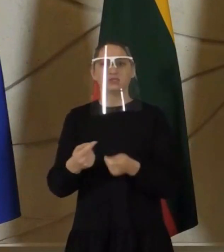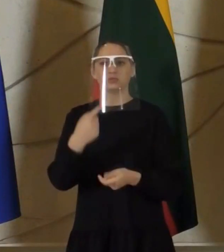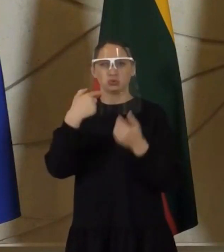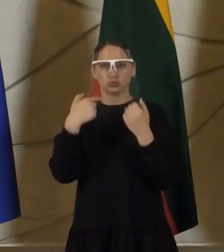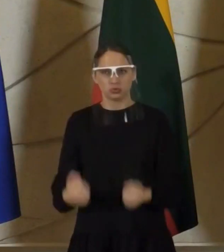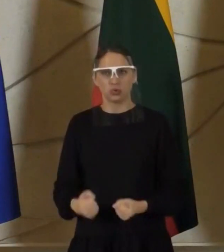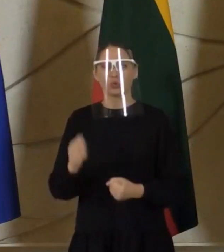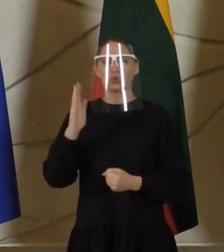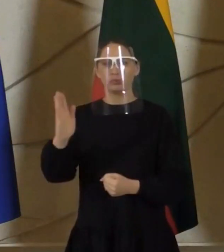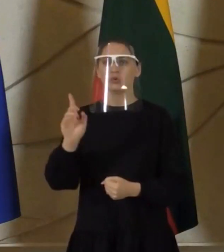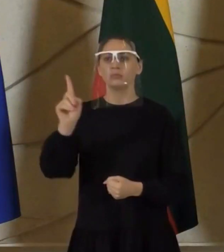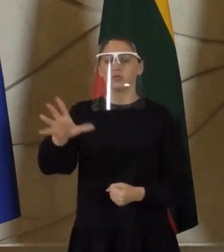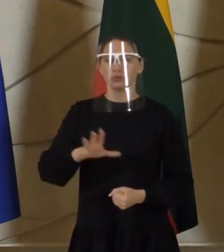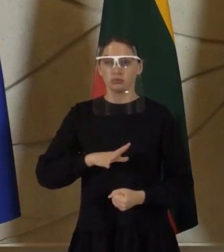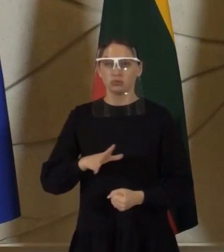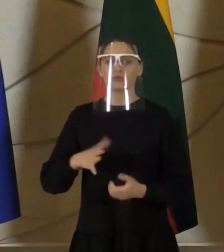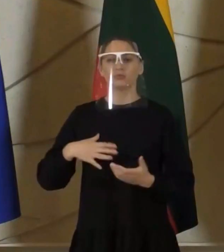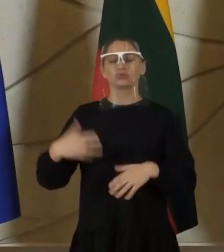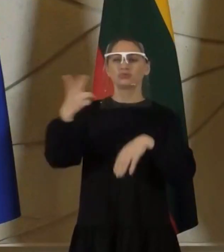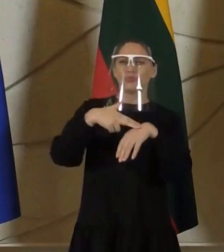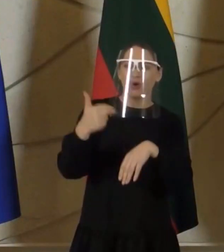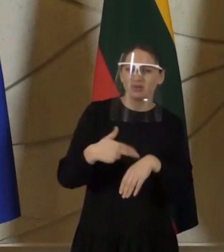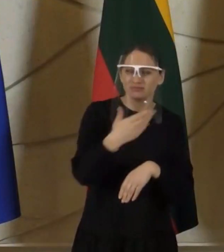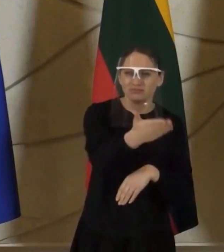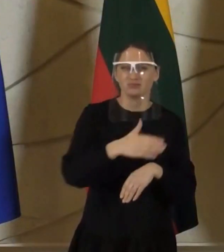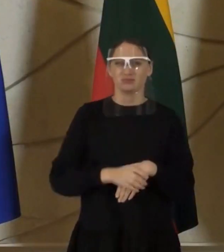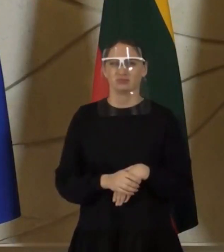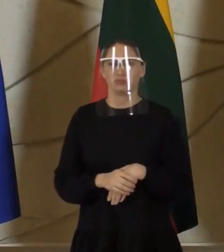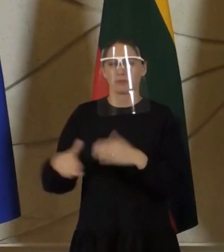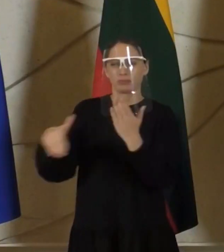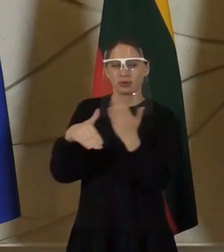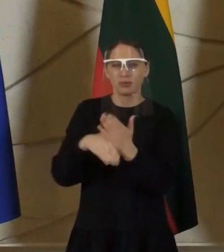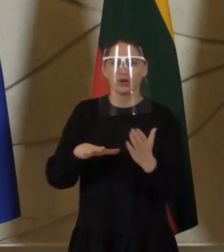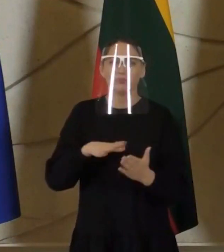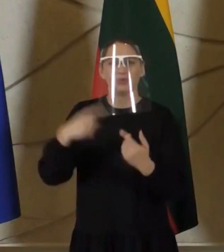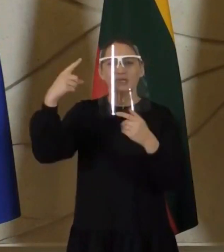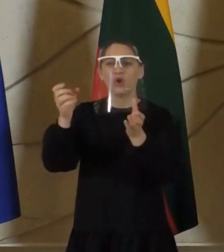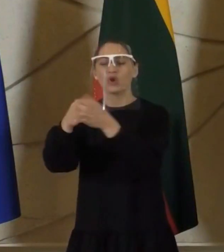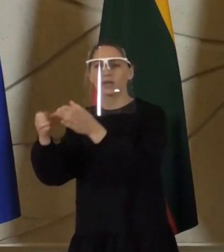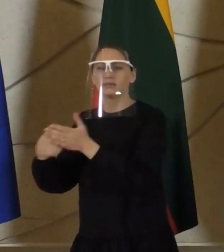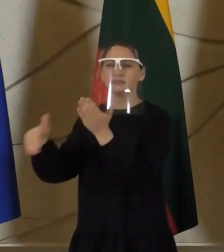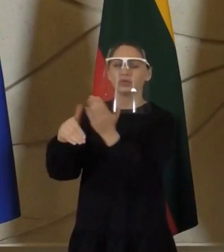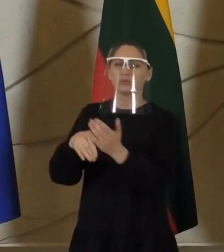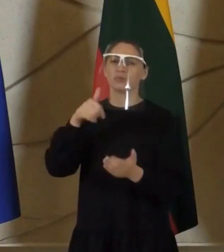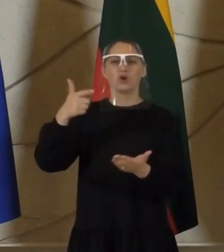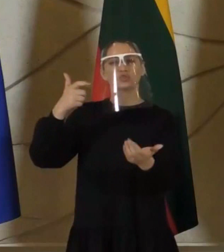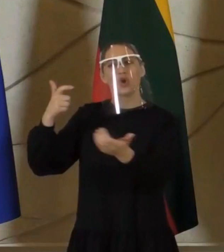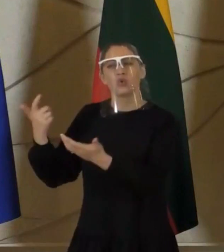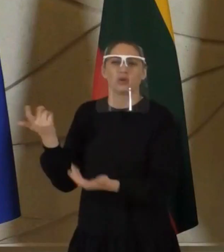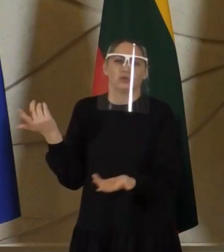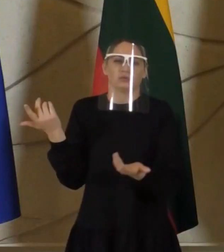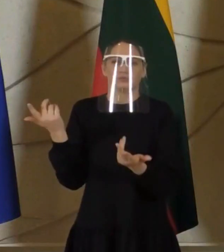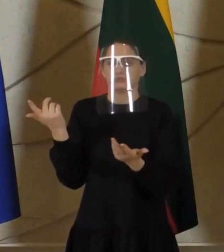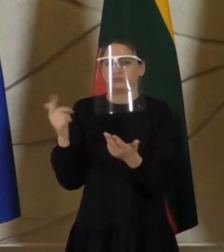tačiau tuomet mūsų institucijos, policija, taip pat į pagalbą atėjusios kitos institucijos, tarkim šauliai ar